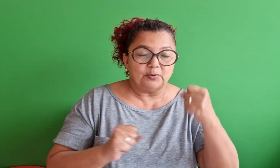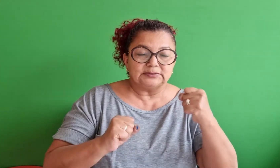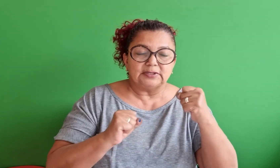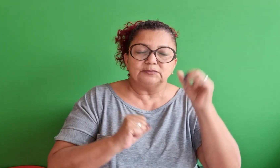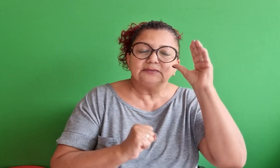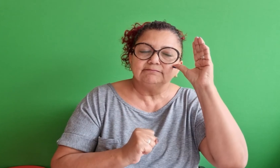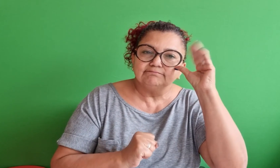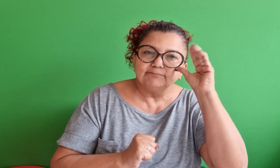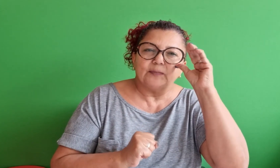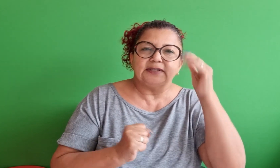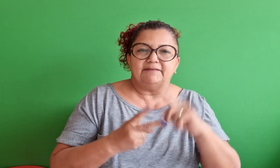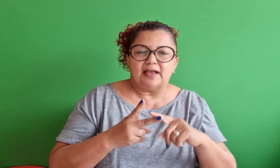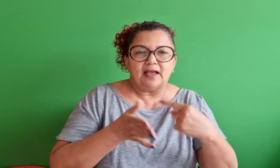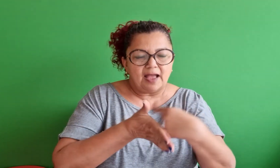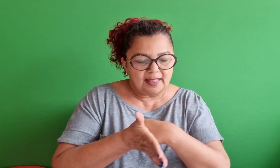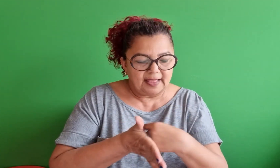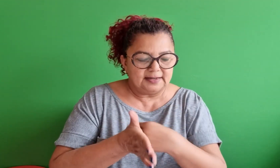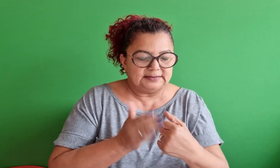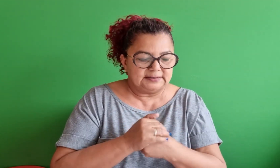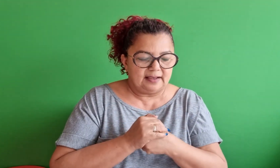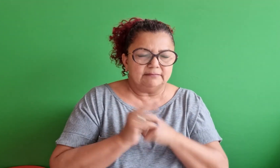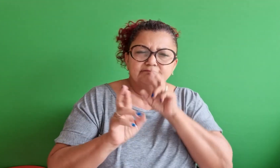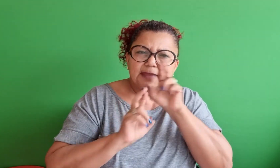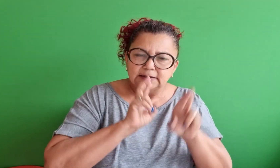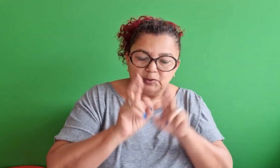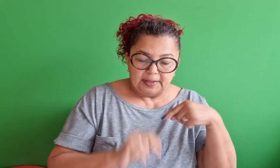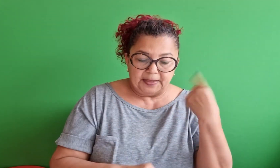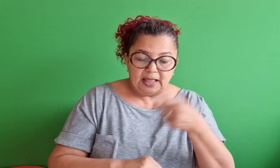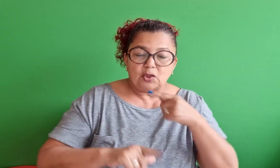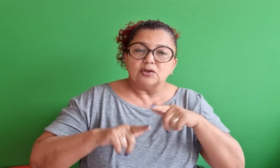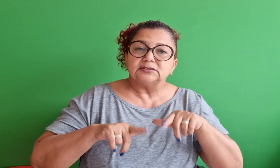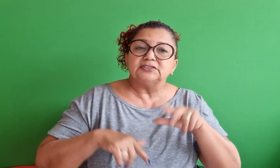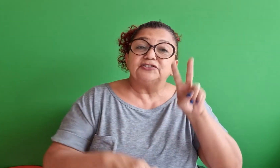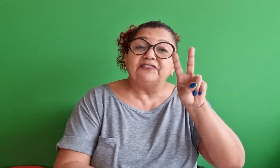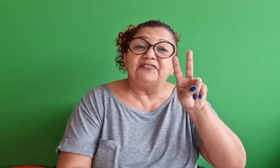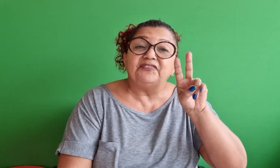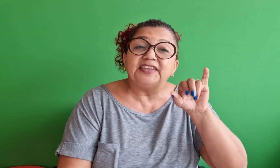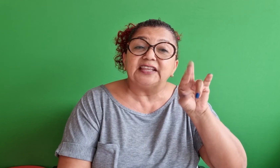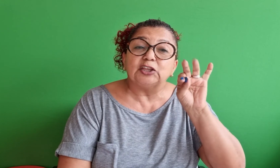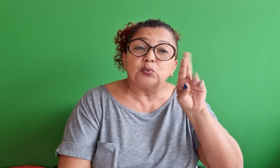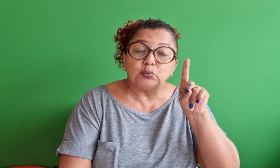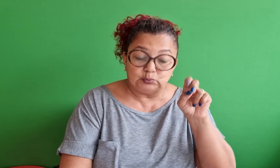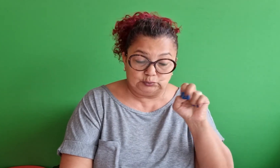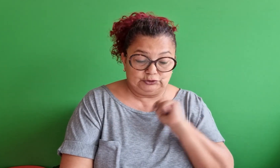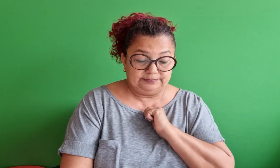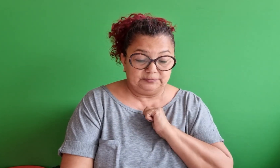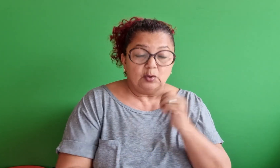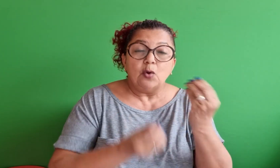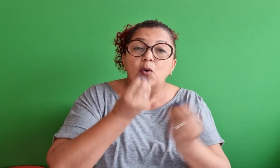importante que nós possamos analisar se observar responder pelas nossas virtudes